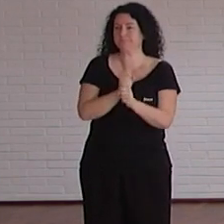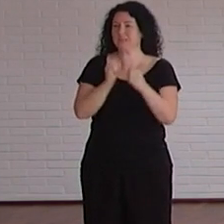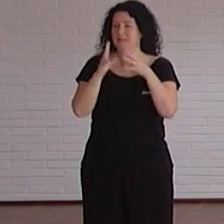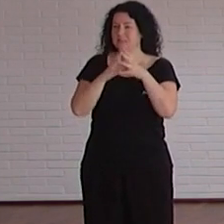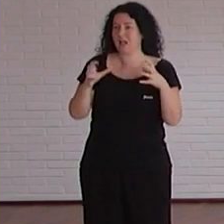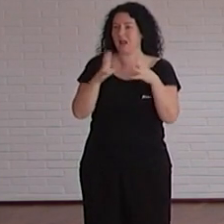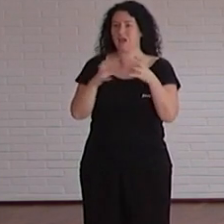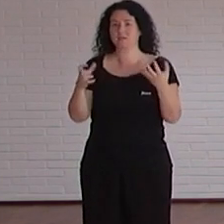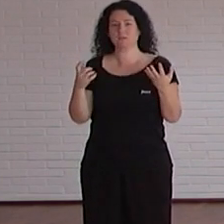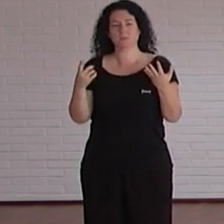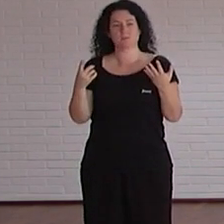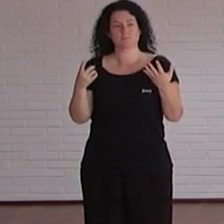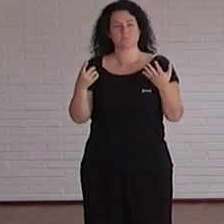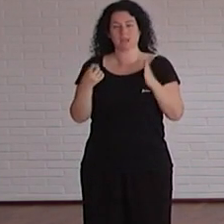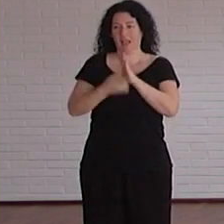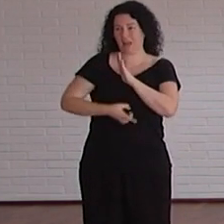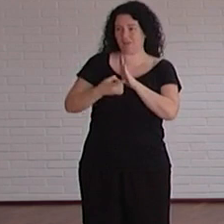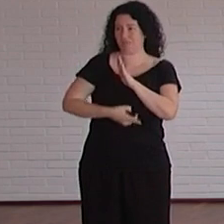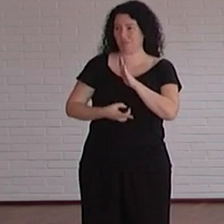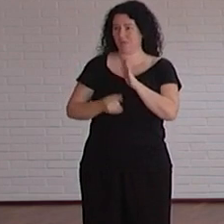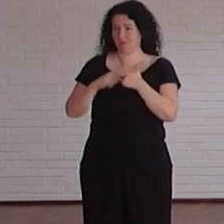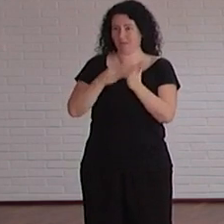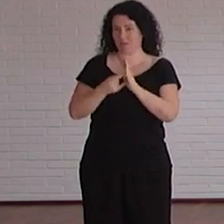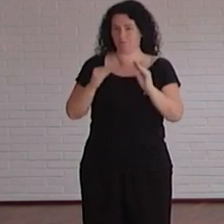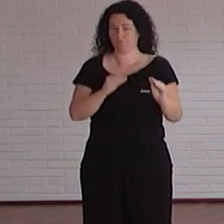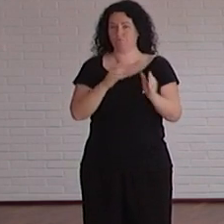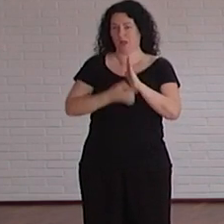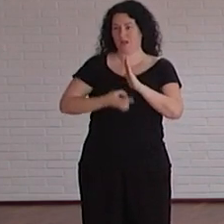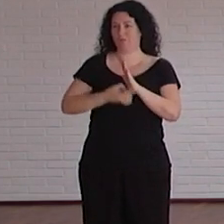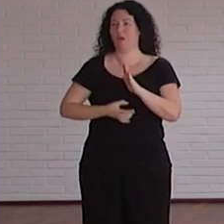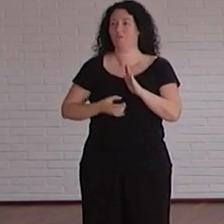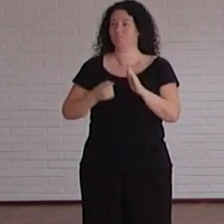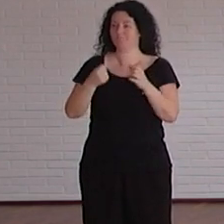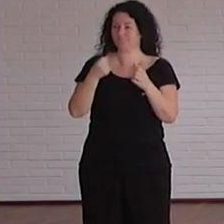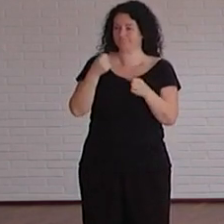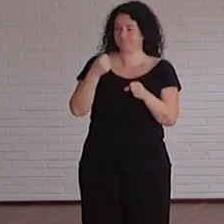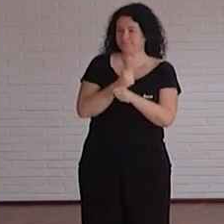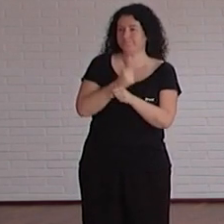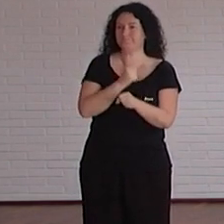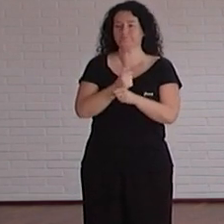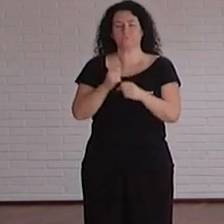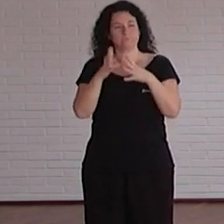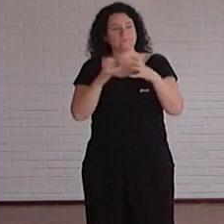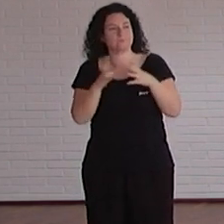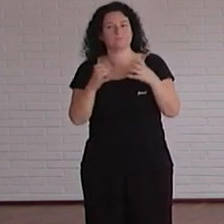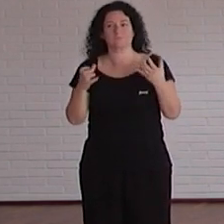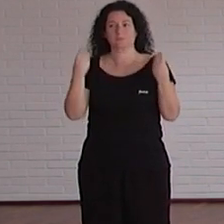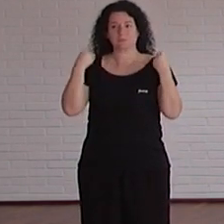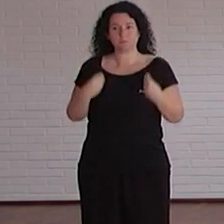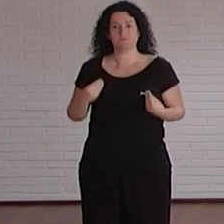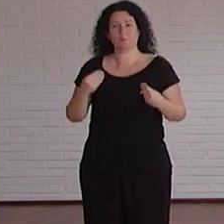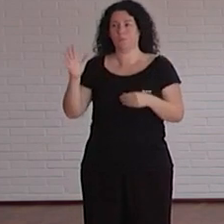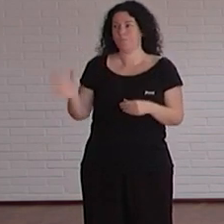de de unidad de calidad de técnica de calidad responde que todo esto de Cadua en